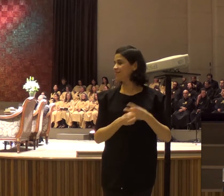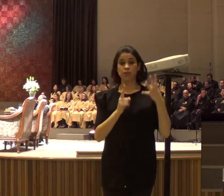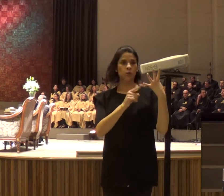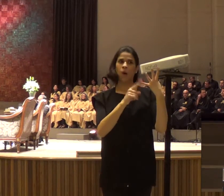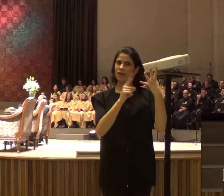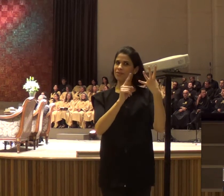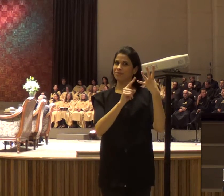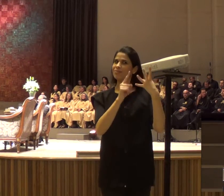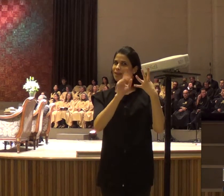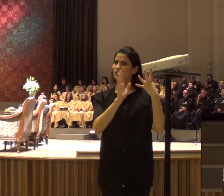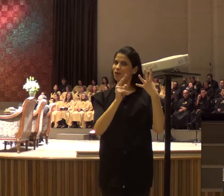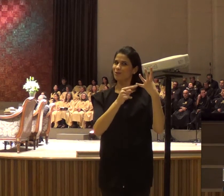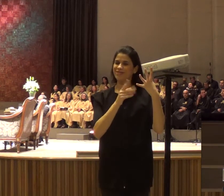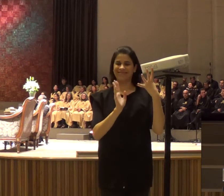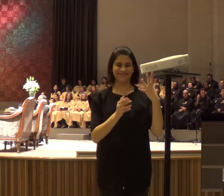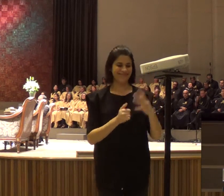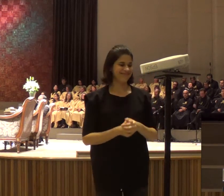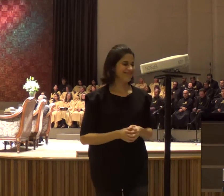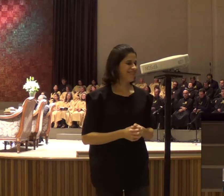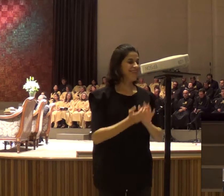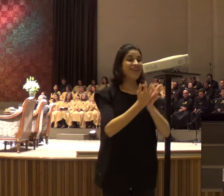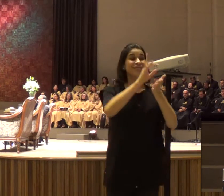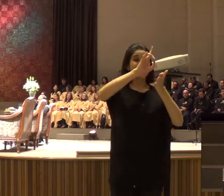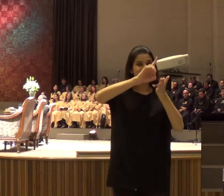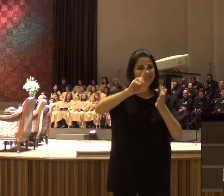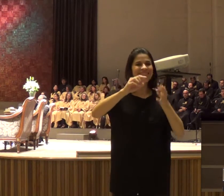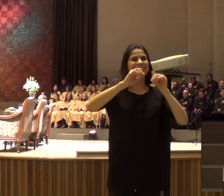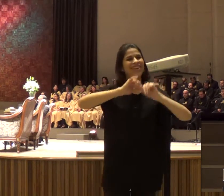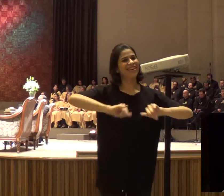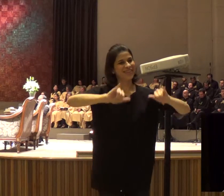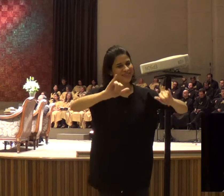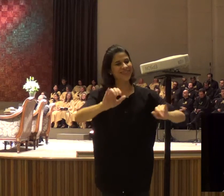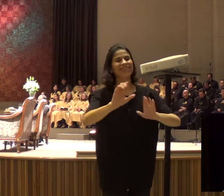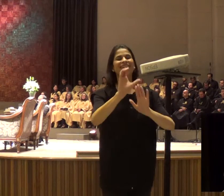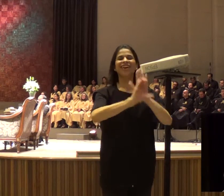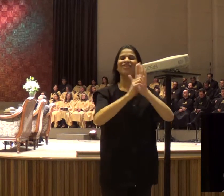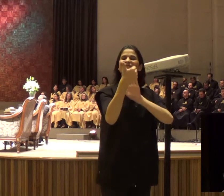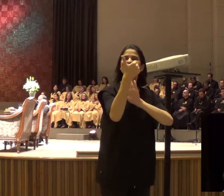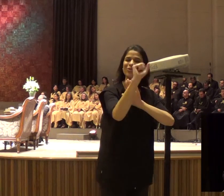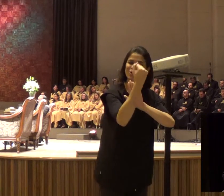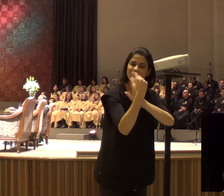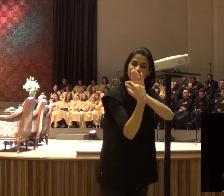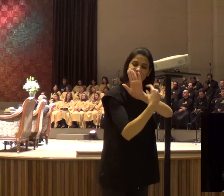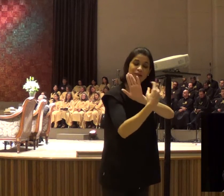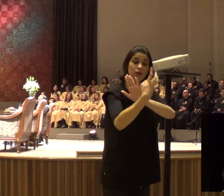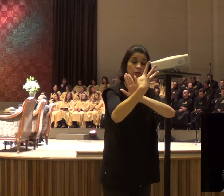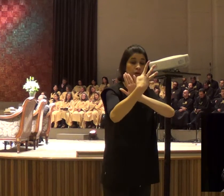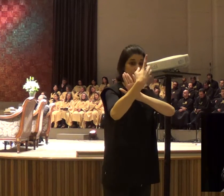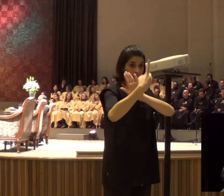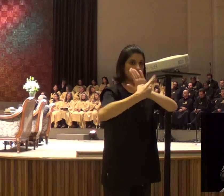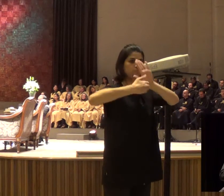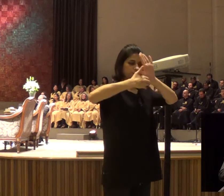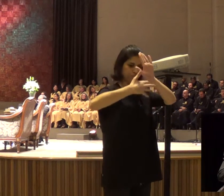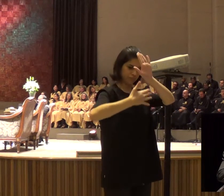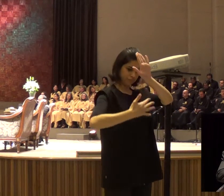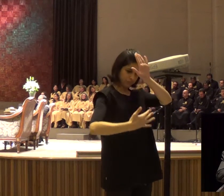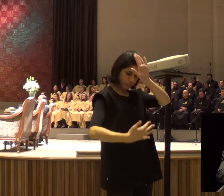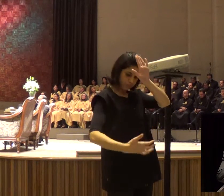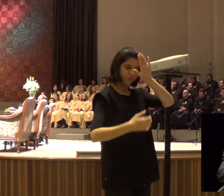diz assim a palavra do Senhor, capítulo 18, versos 41 e em diante, e Elias disse